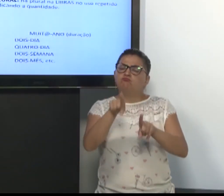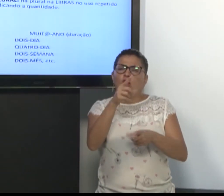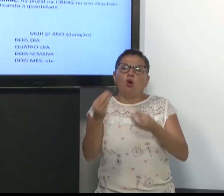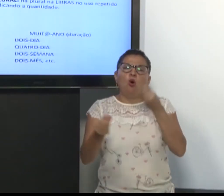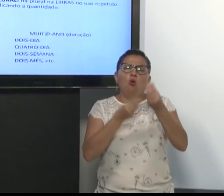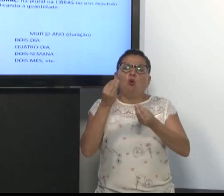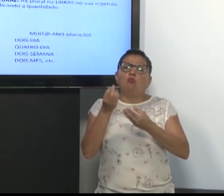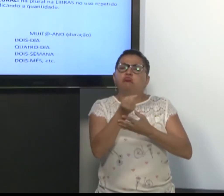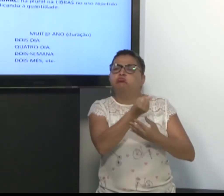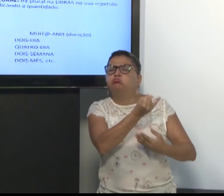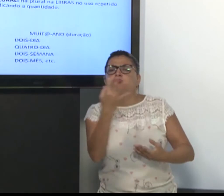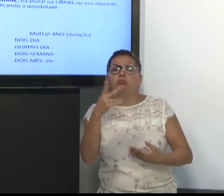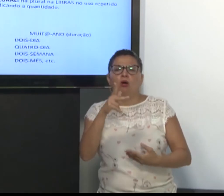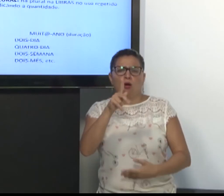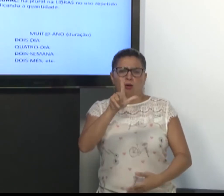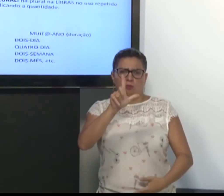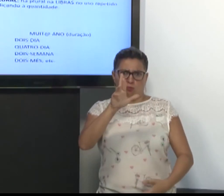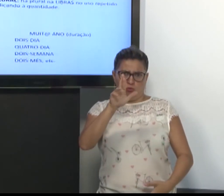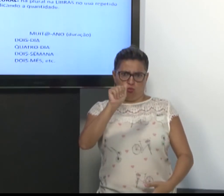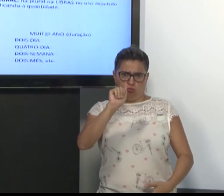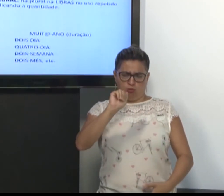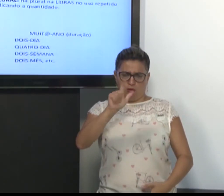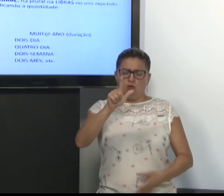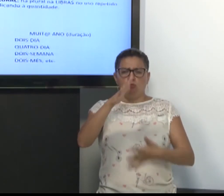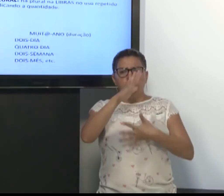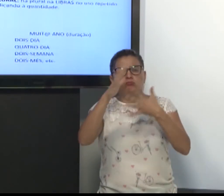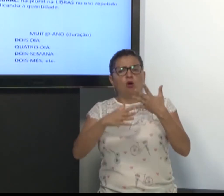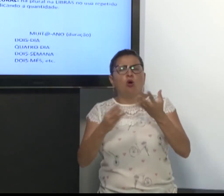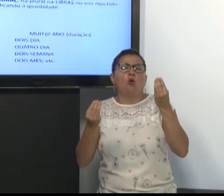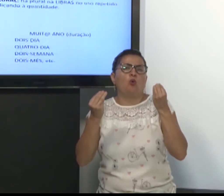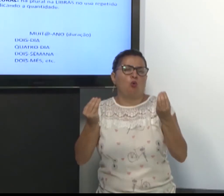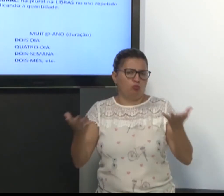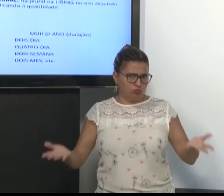Então, como quantificamos o plural, as quantidades?